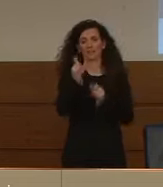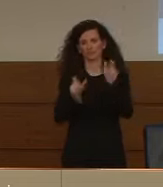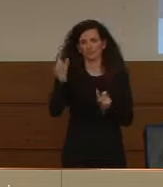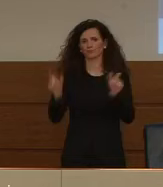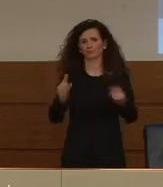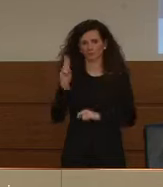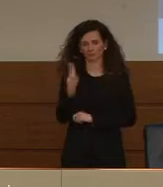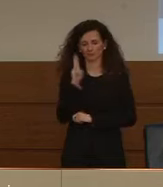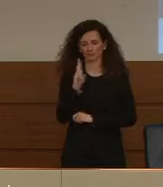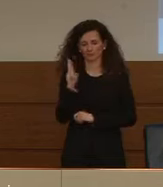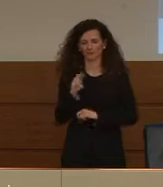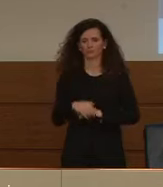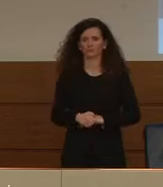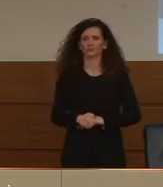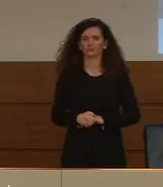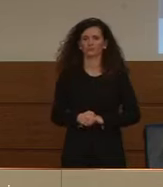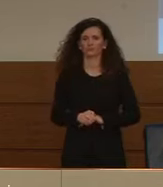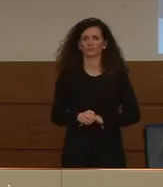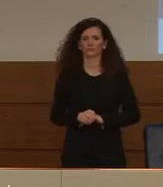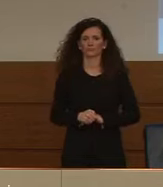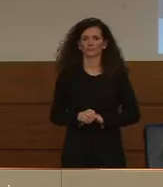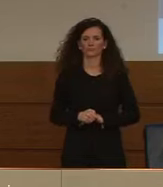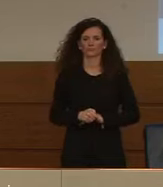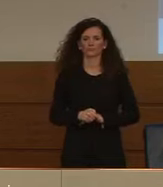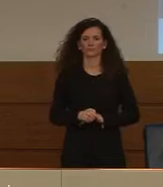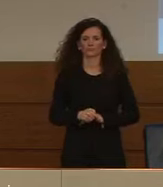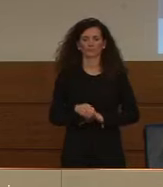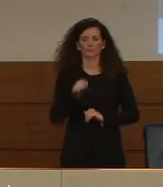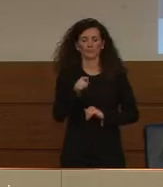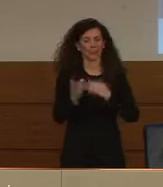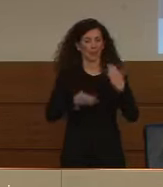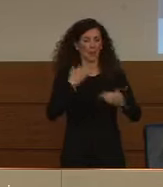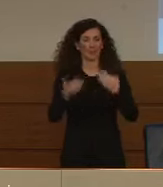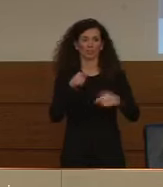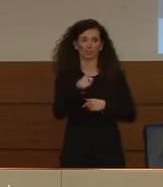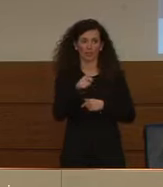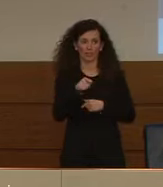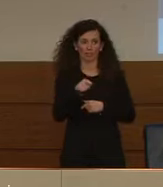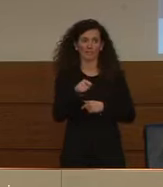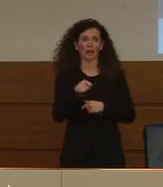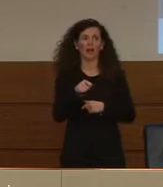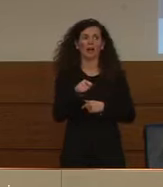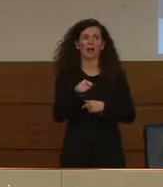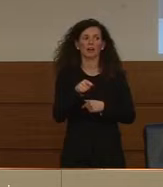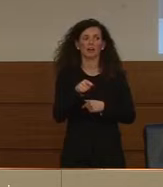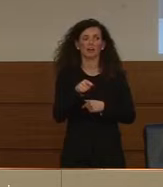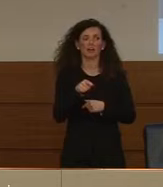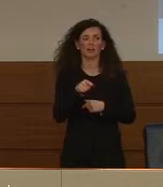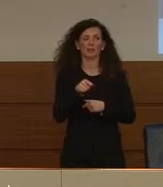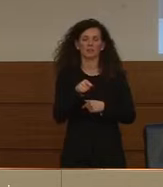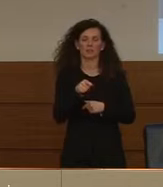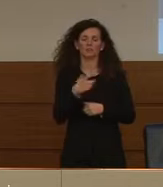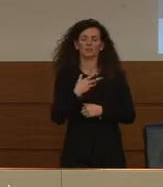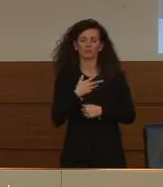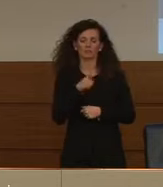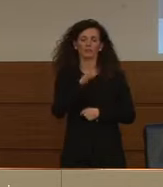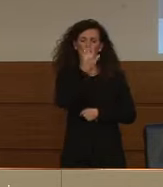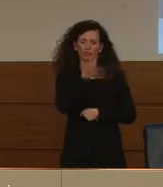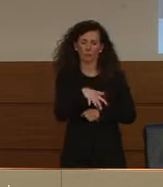Per quanto riguarda le forze in campo segnaliamo oggi il numero di 5